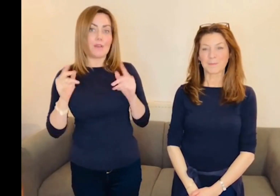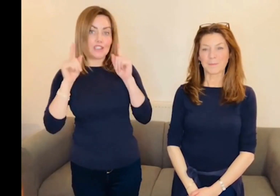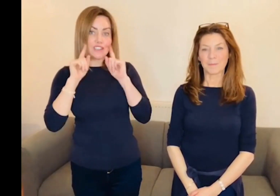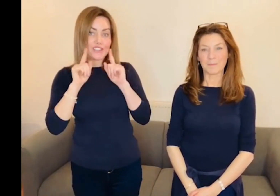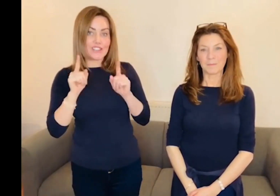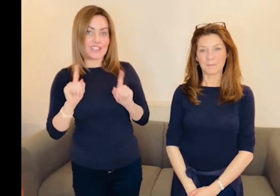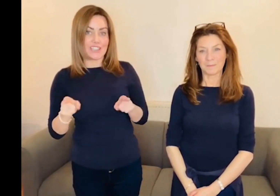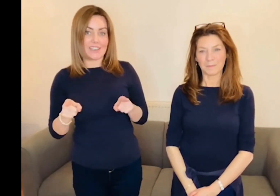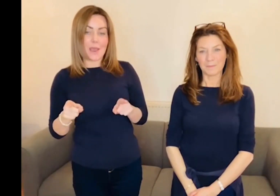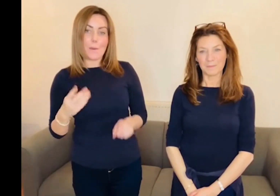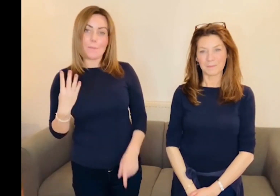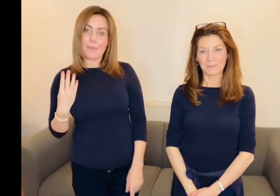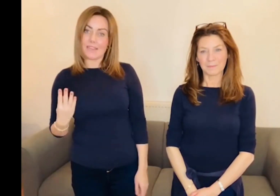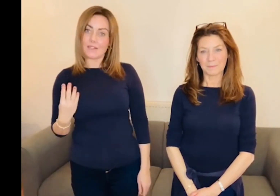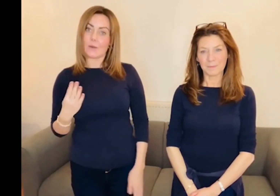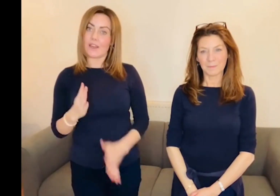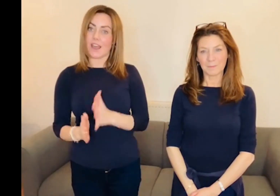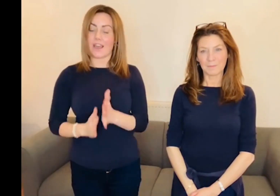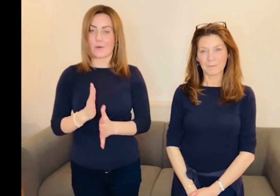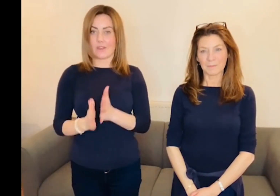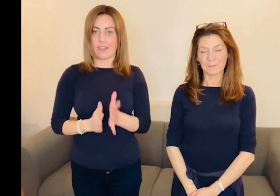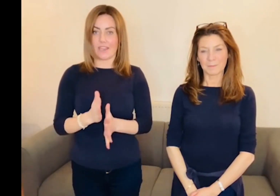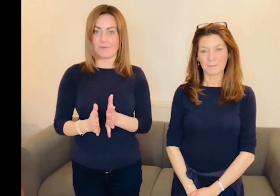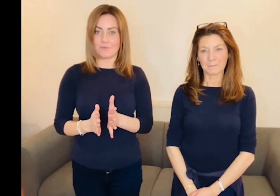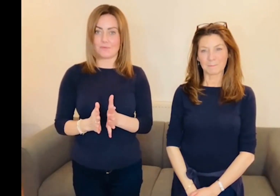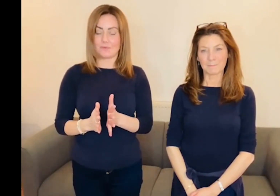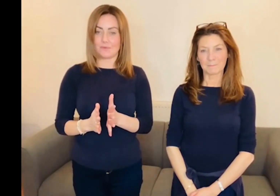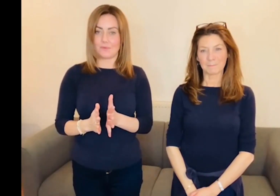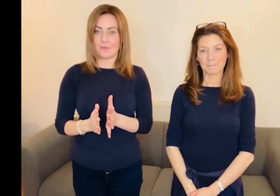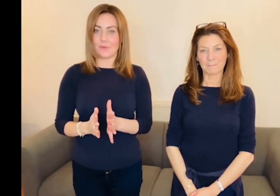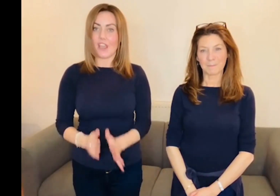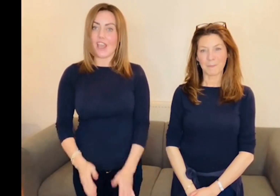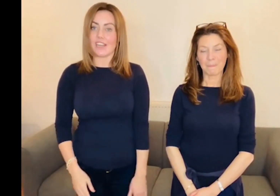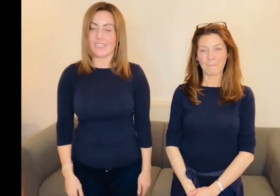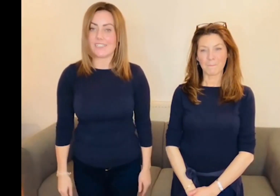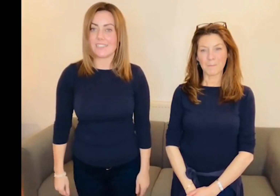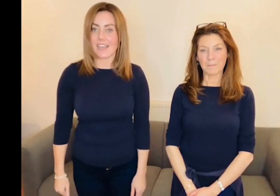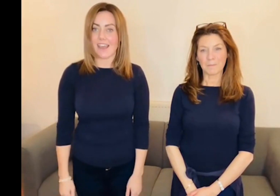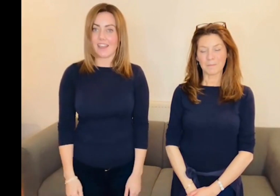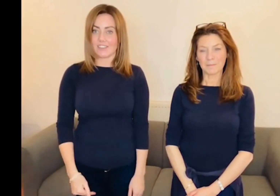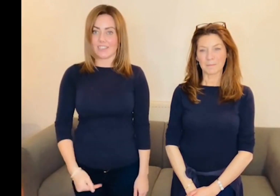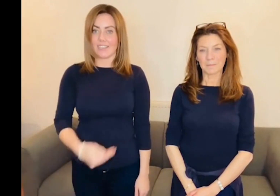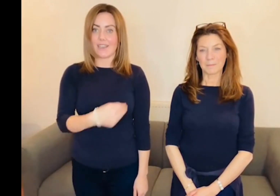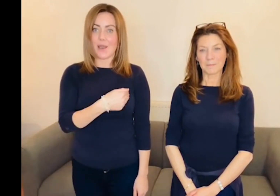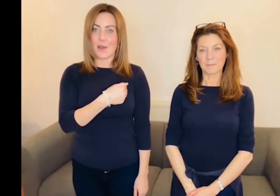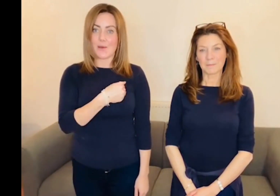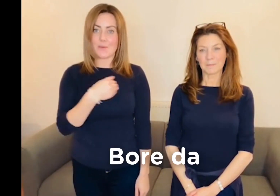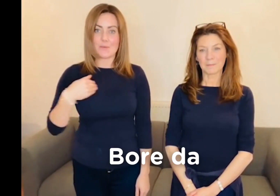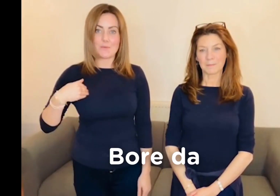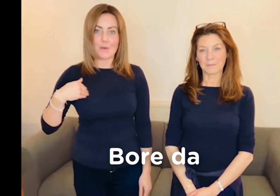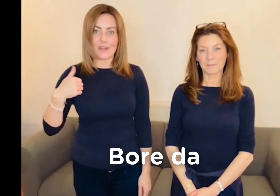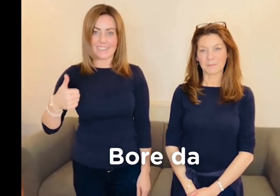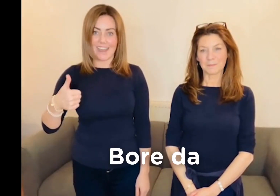dysgu teithwyr arwyd i chi. Yr inginsa ydi bore da.